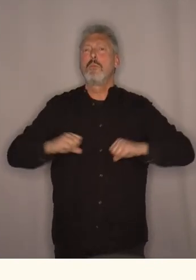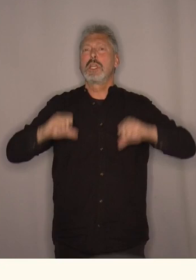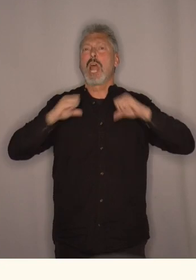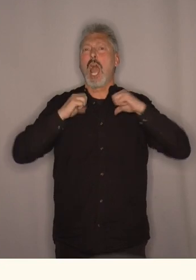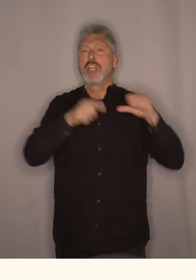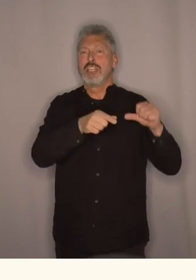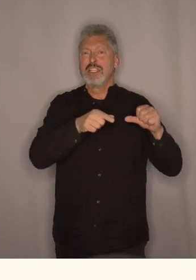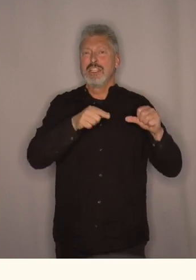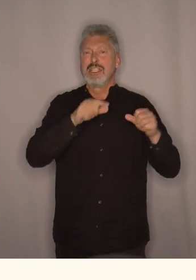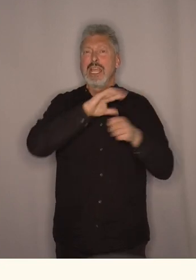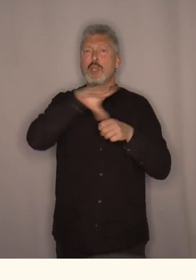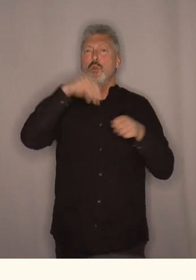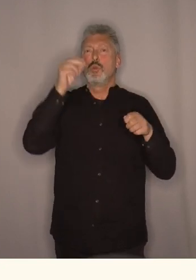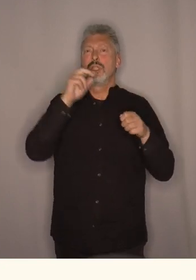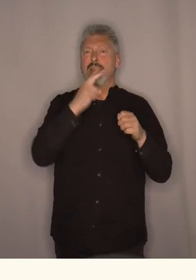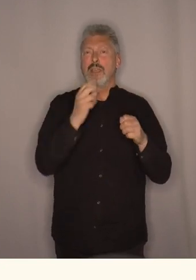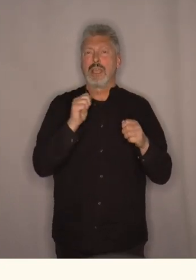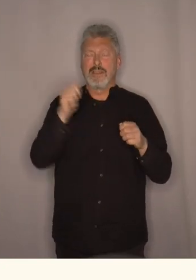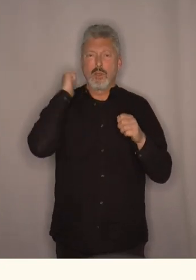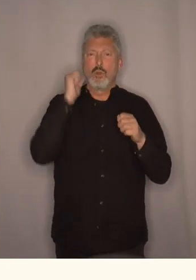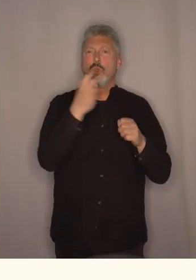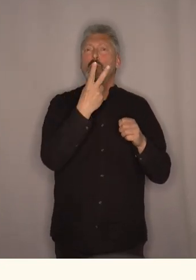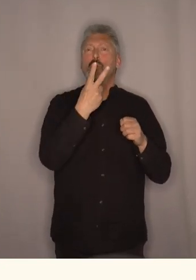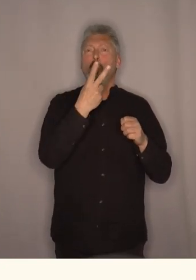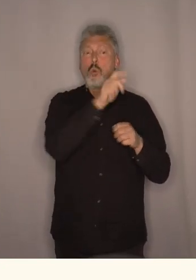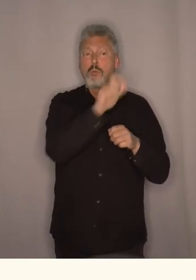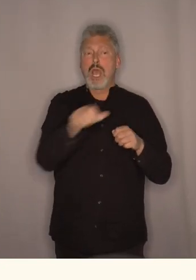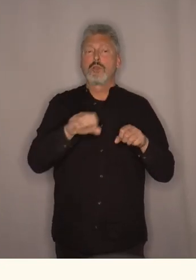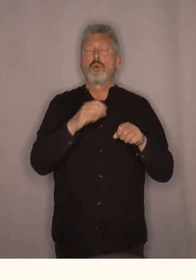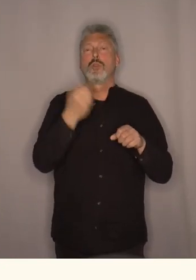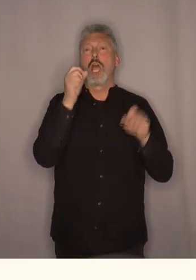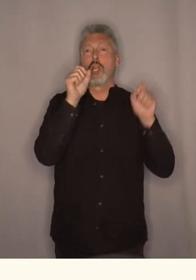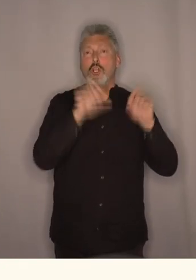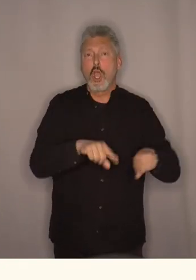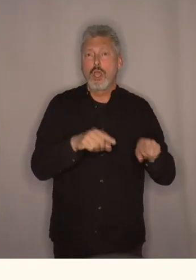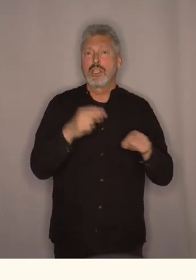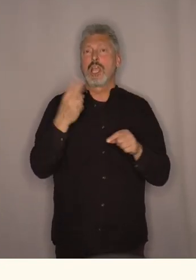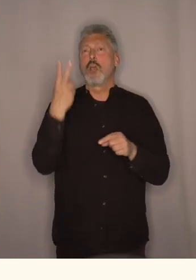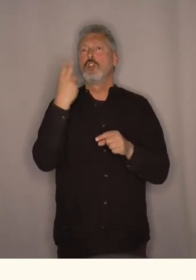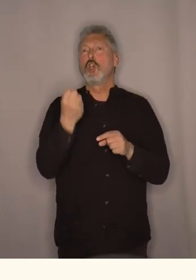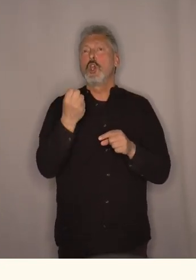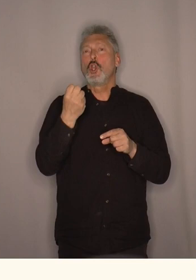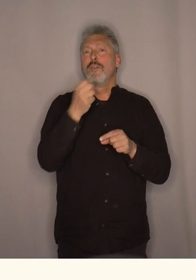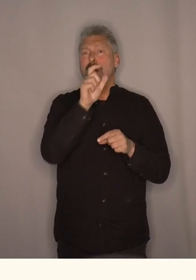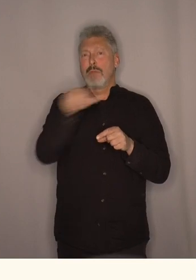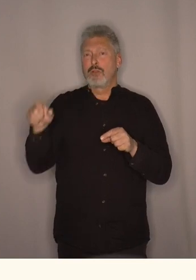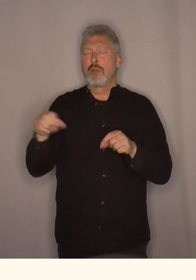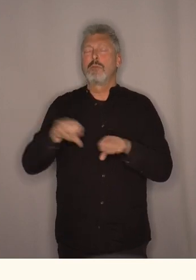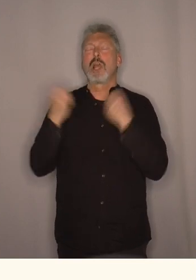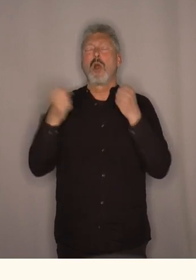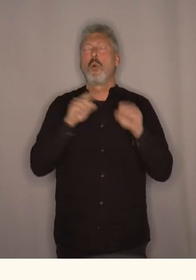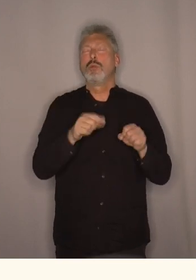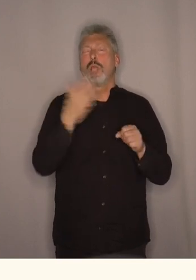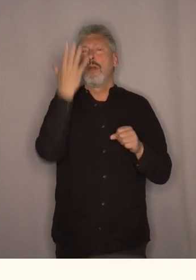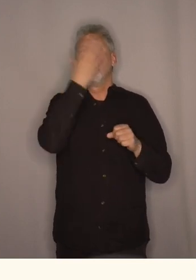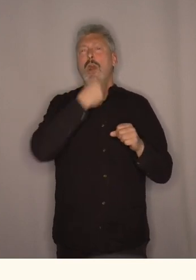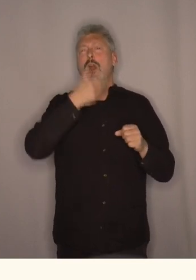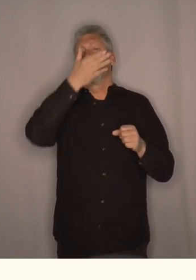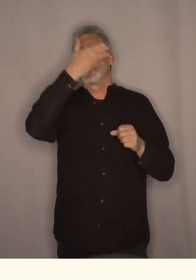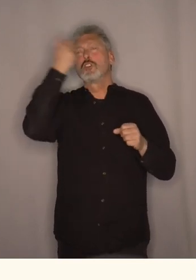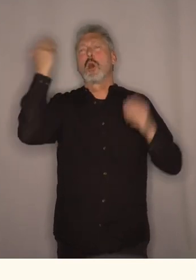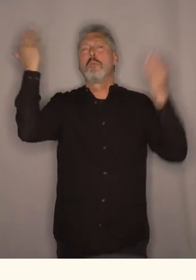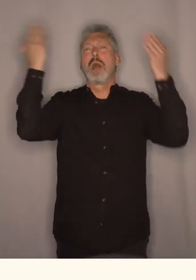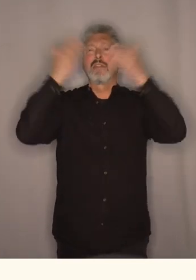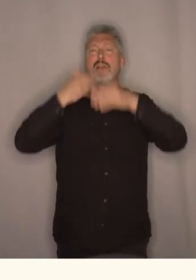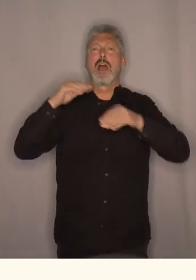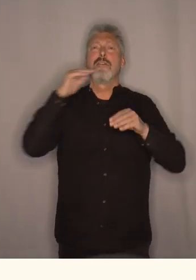to personer døde 20 personer ble skadet og denne vakre sommerkvelden hvor folk